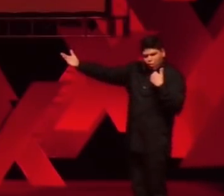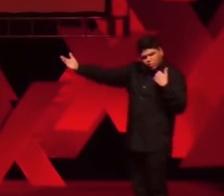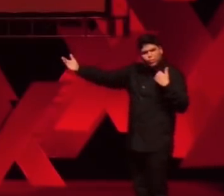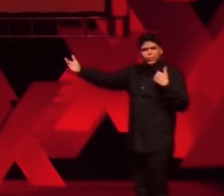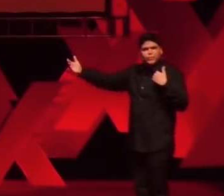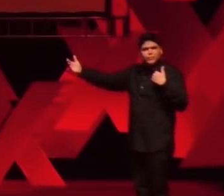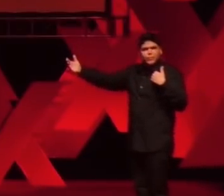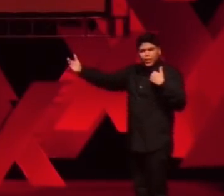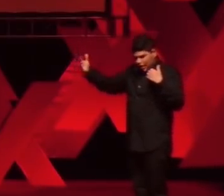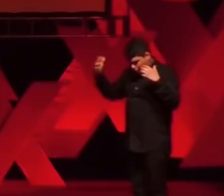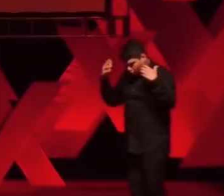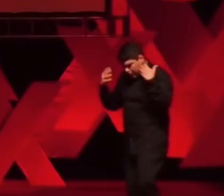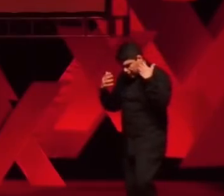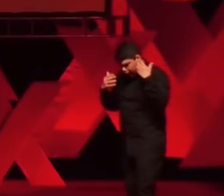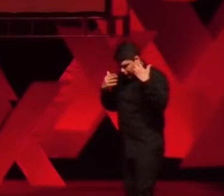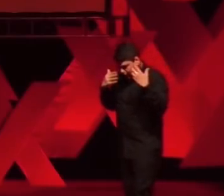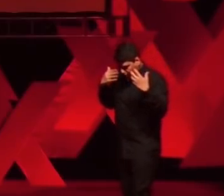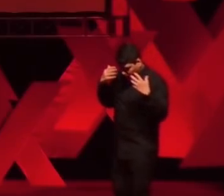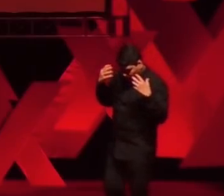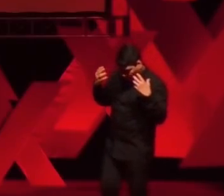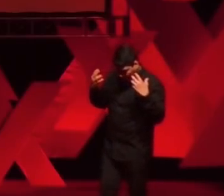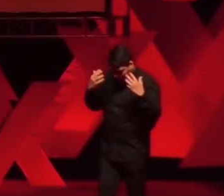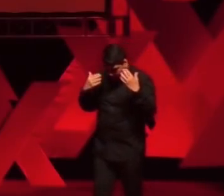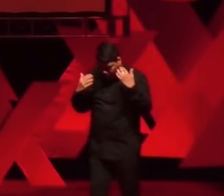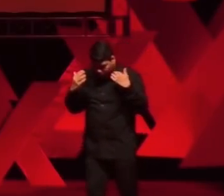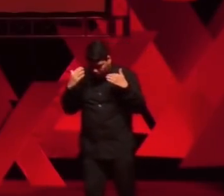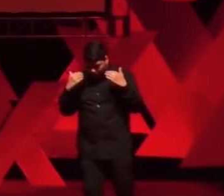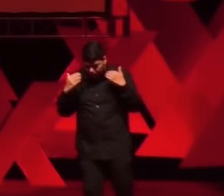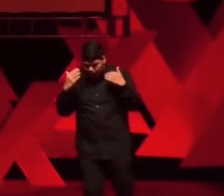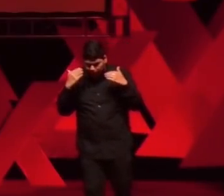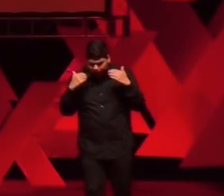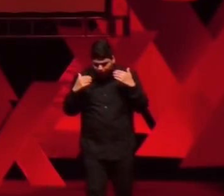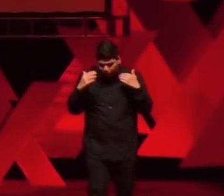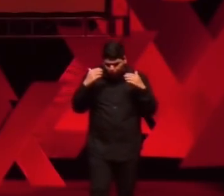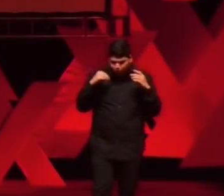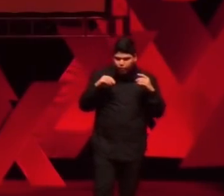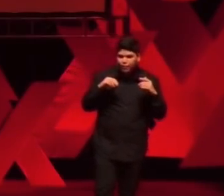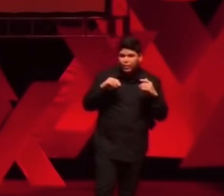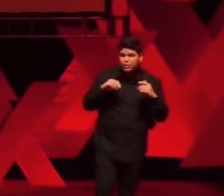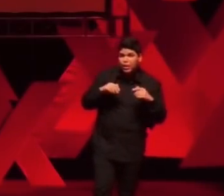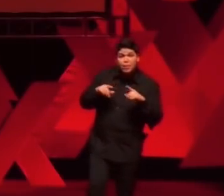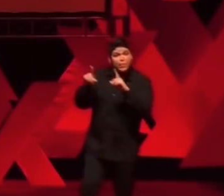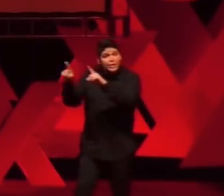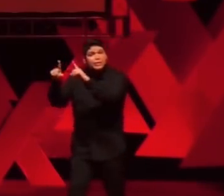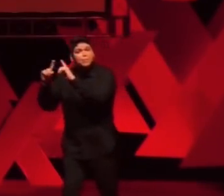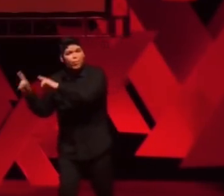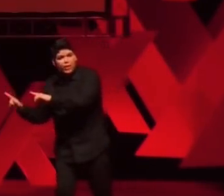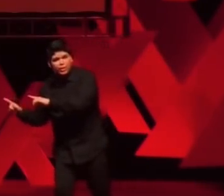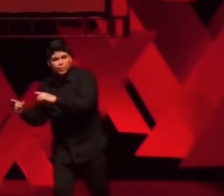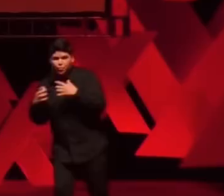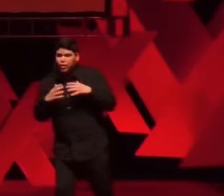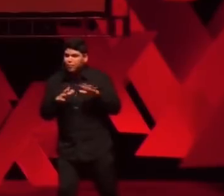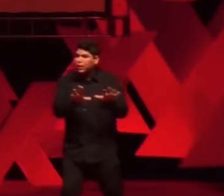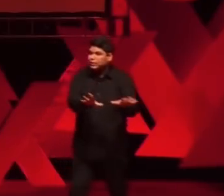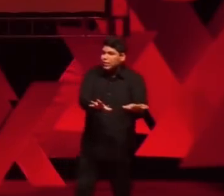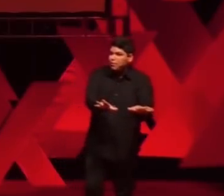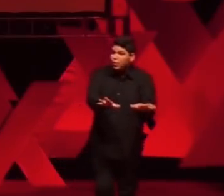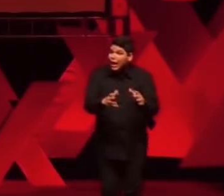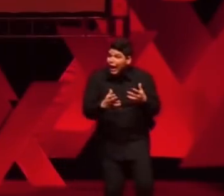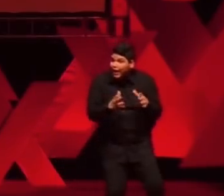outro? E eu comecei a fazer essas perguntas e essas coisas me inquietaram profundamente, principalmente porque, por exemplo, a